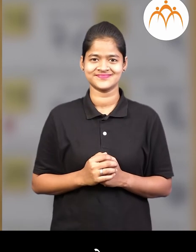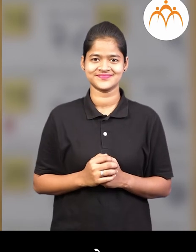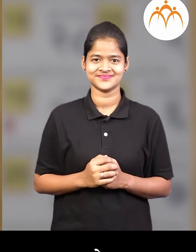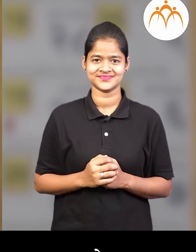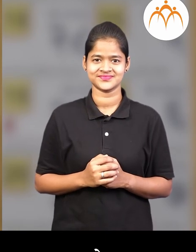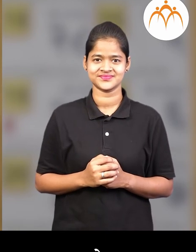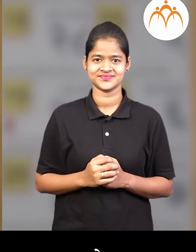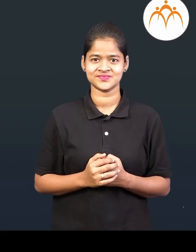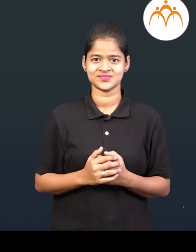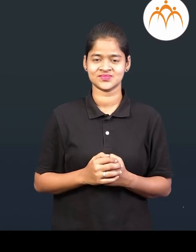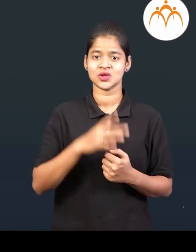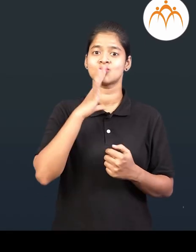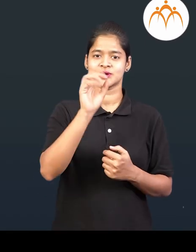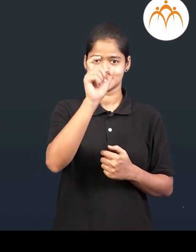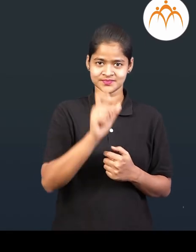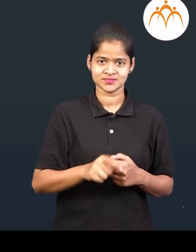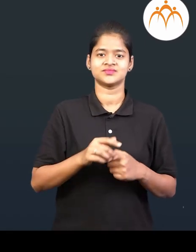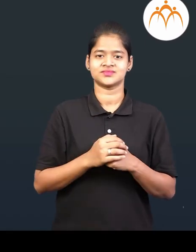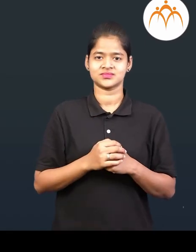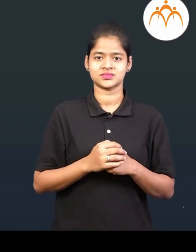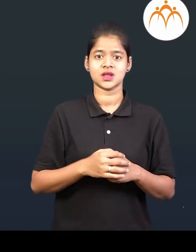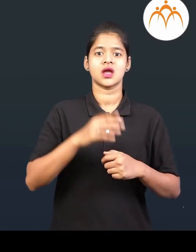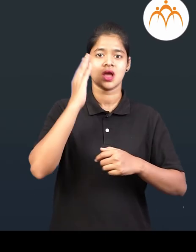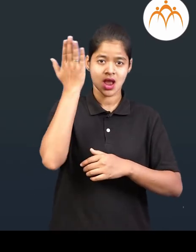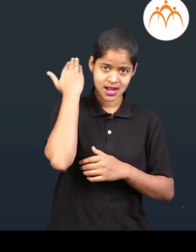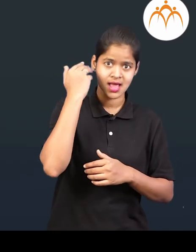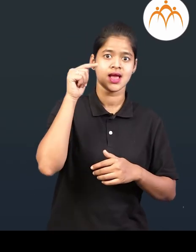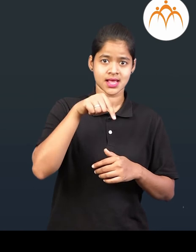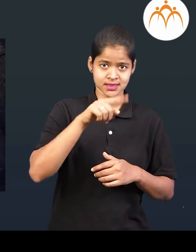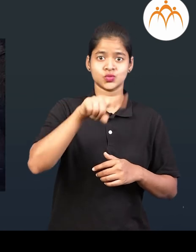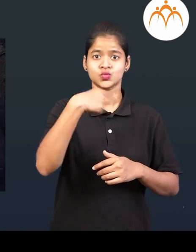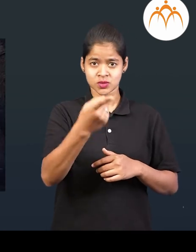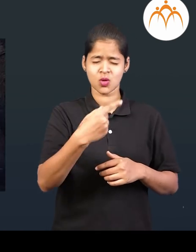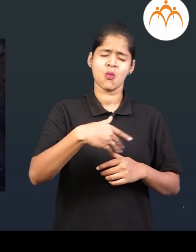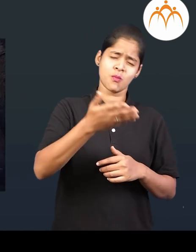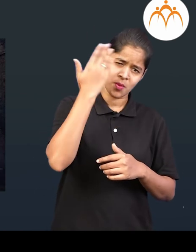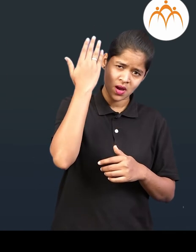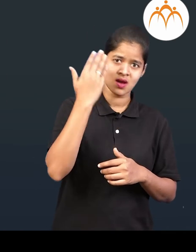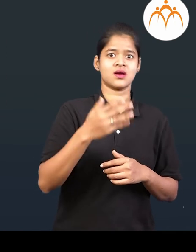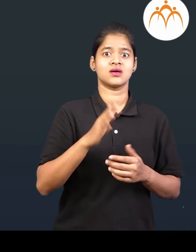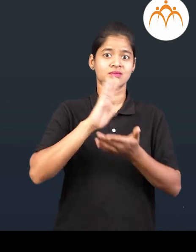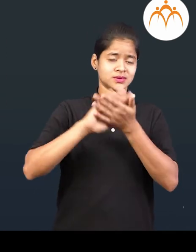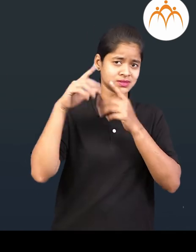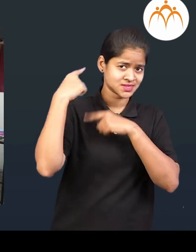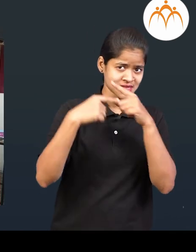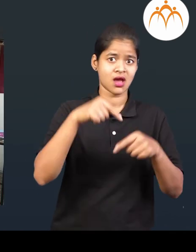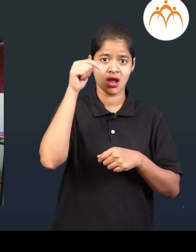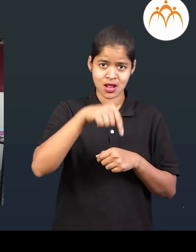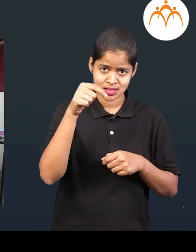समझते पारिभाशिक शब्द, कार, भूतकार, इतिहास,